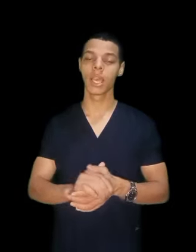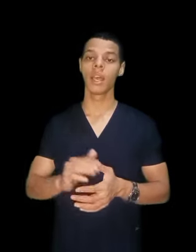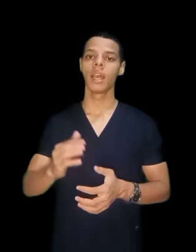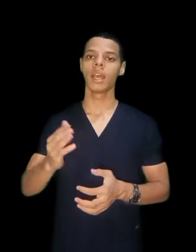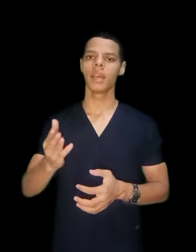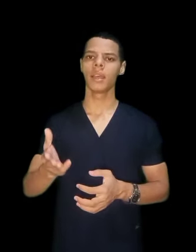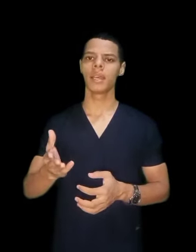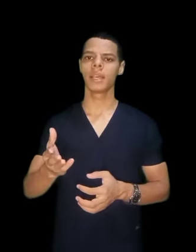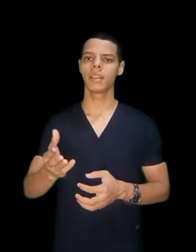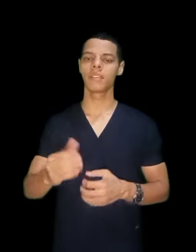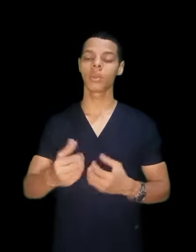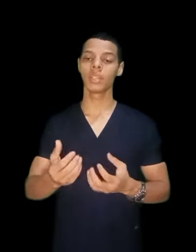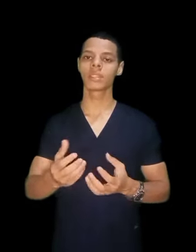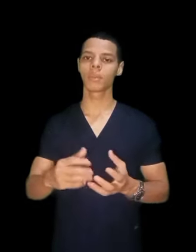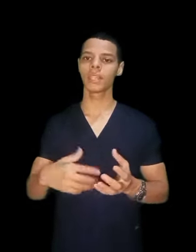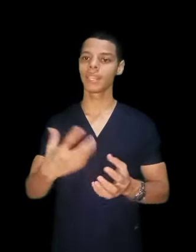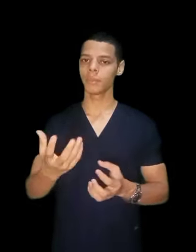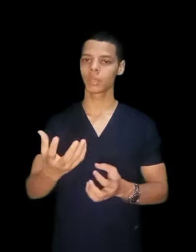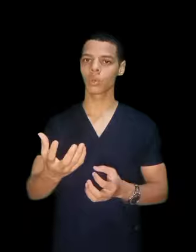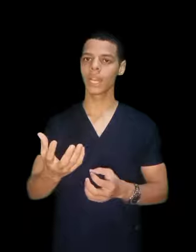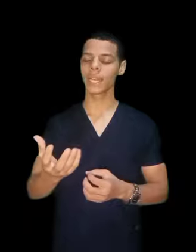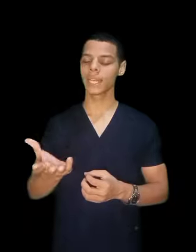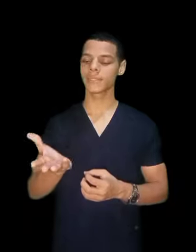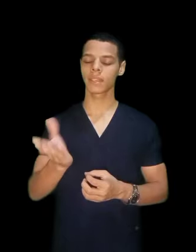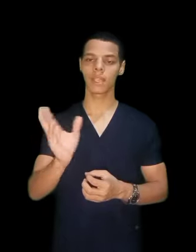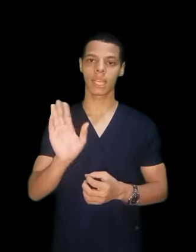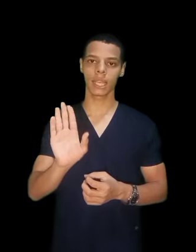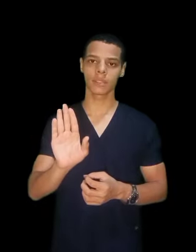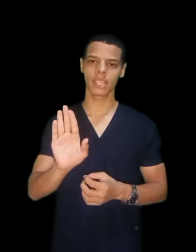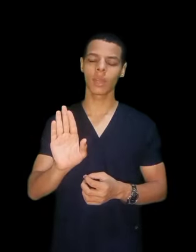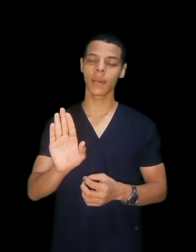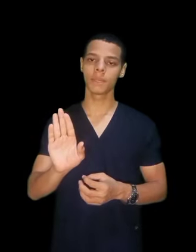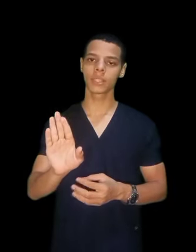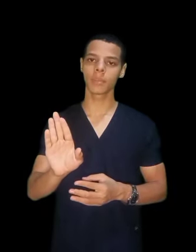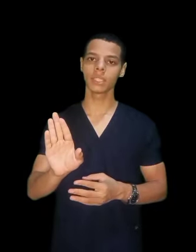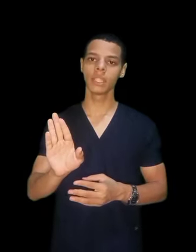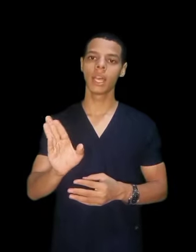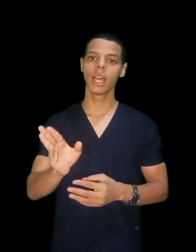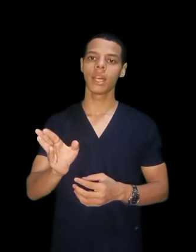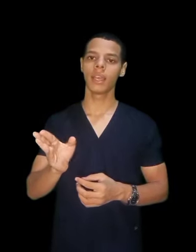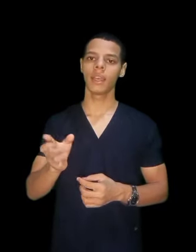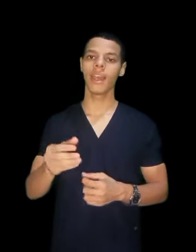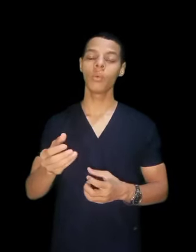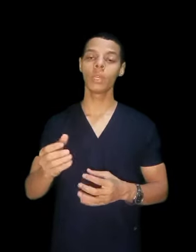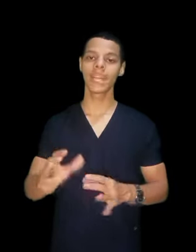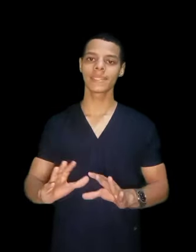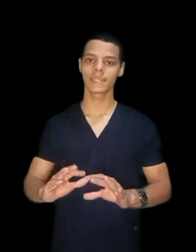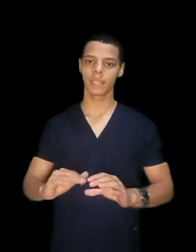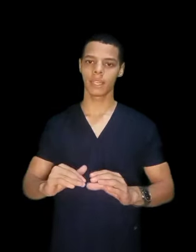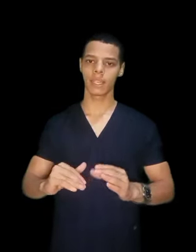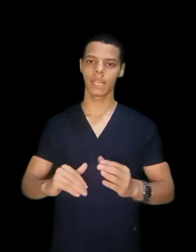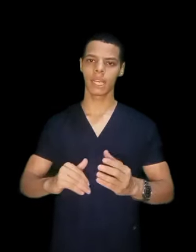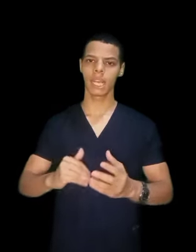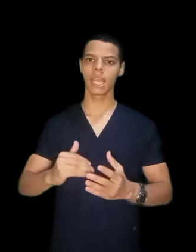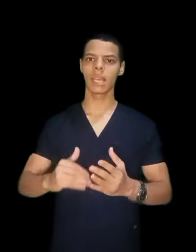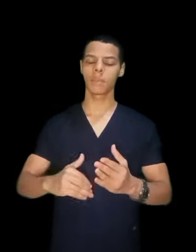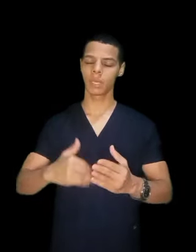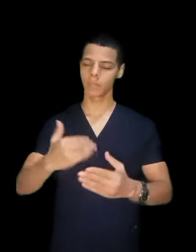فكلية تمريد اللي بيدخلها ناس سنوية عامة طبعا او ناس اللي هي من